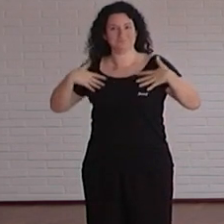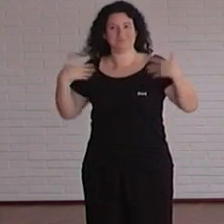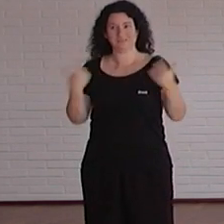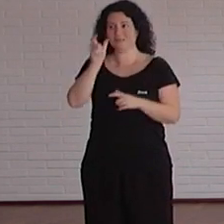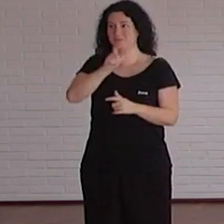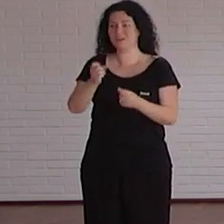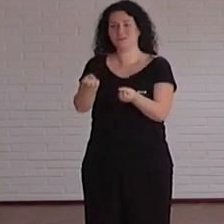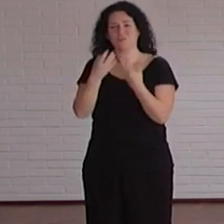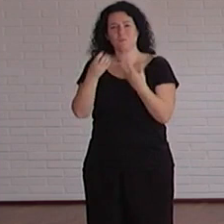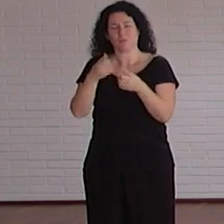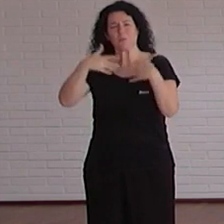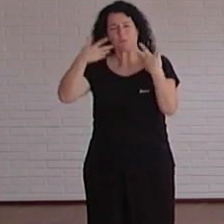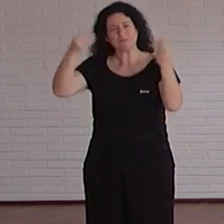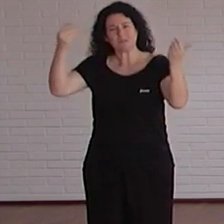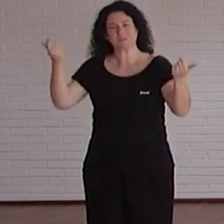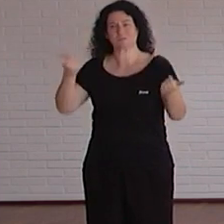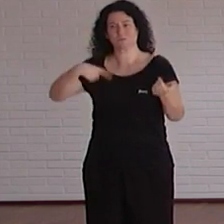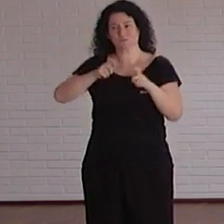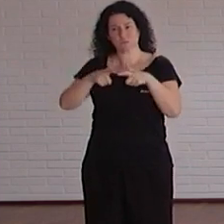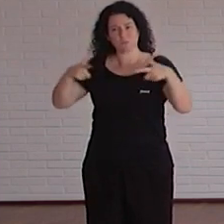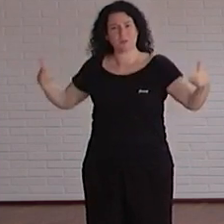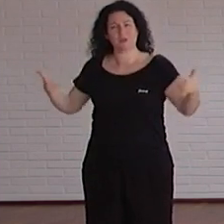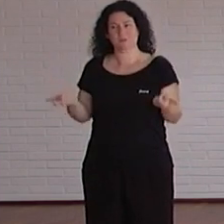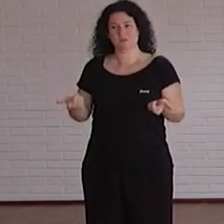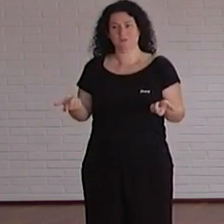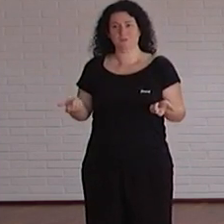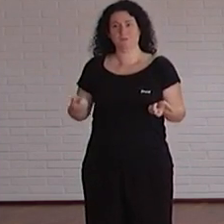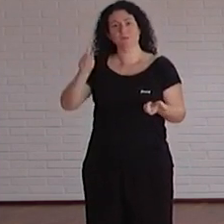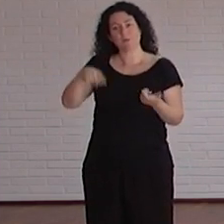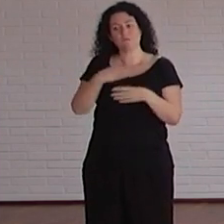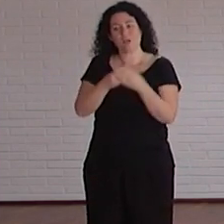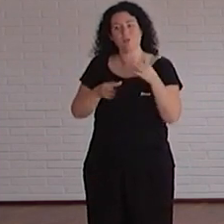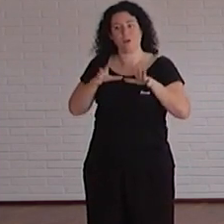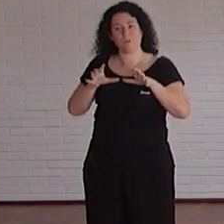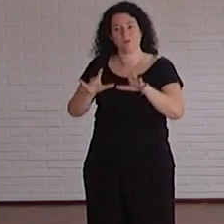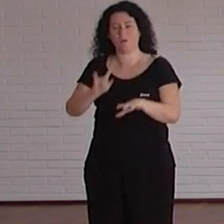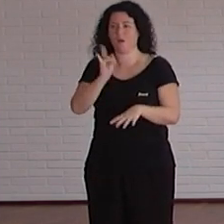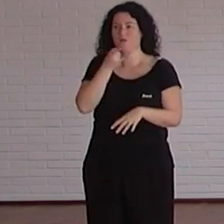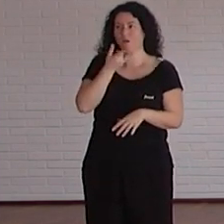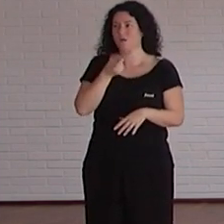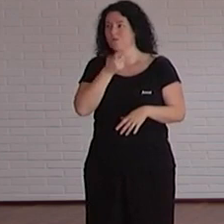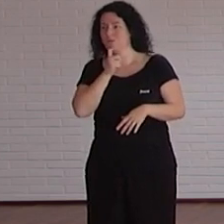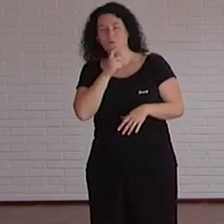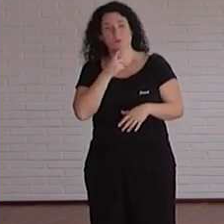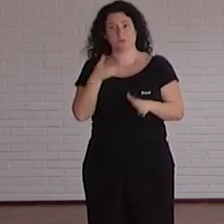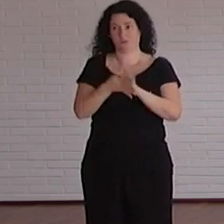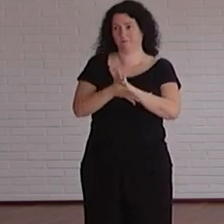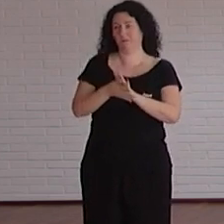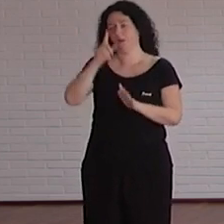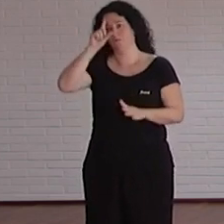acceder a esa información entonces ya también aprendimos de los errores porque claro cada error te hace aprender